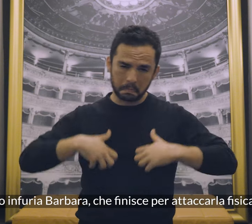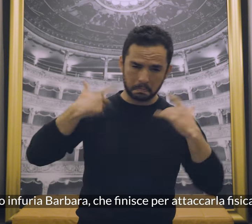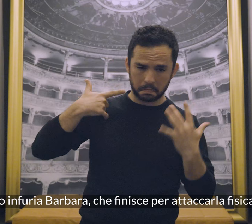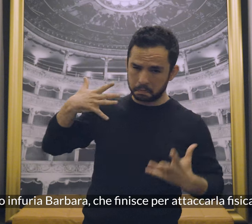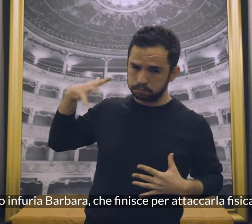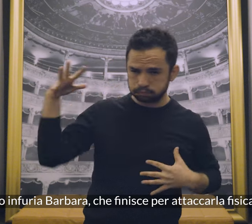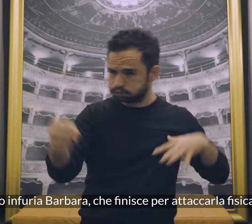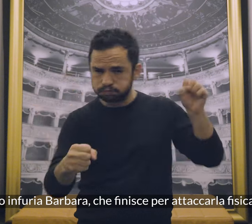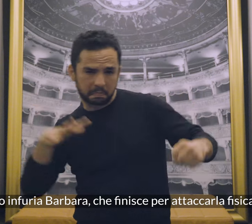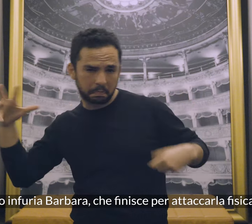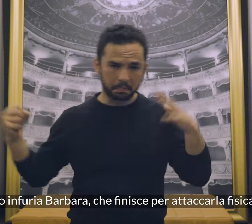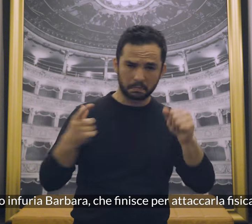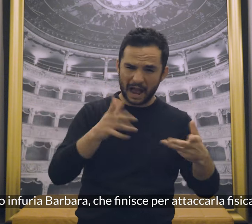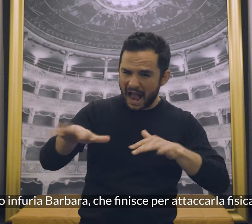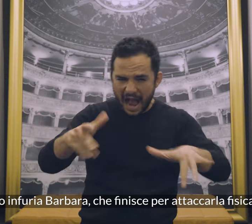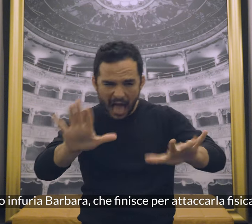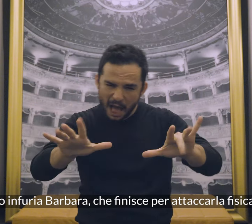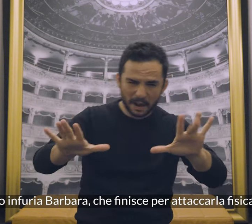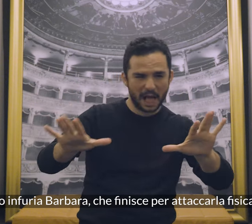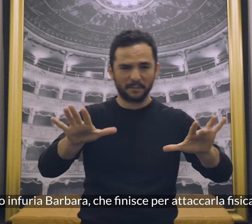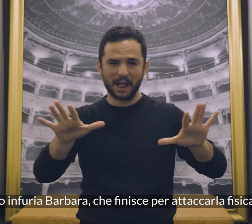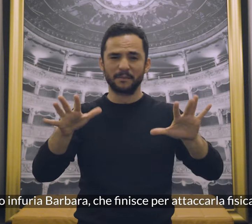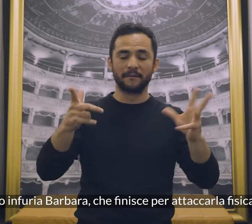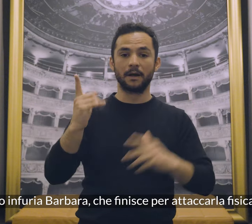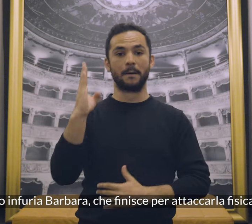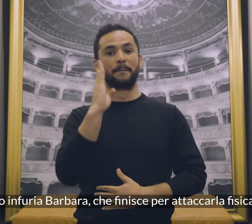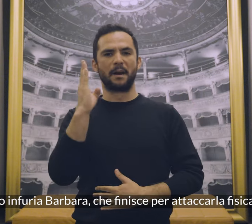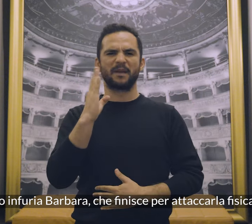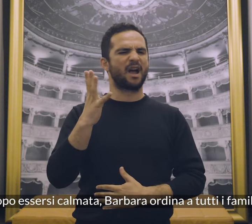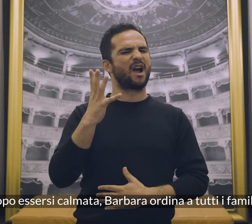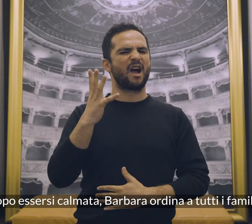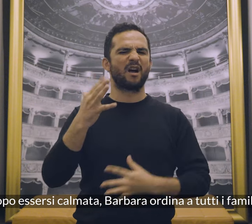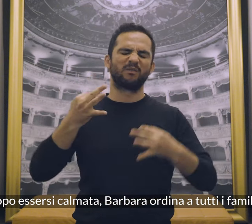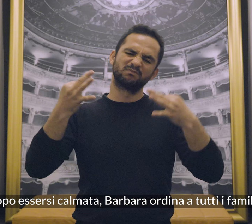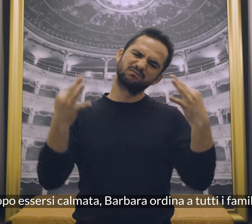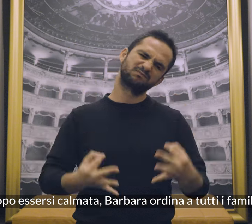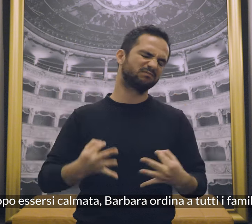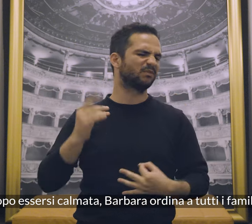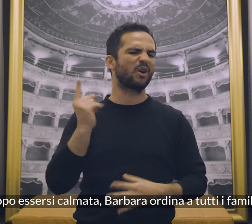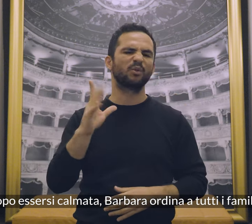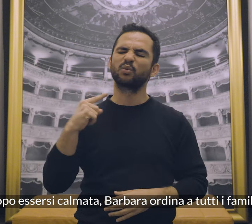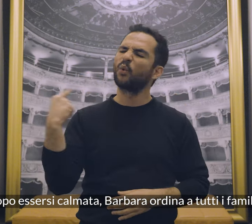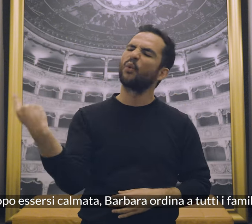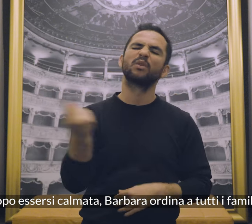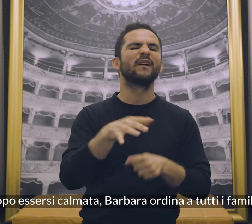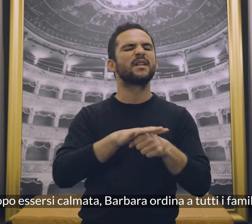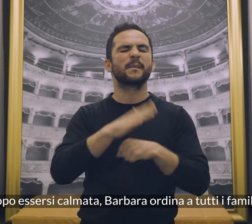Questo infuria Barbara, che finisce per attaccarla fisicamente. Dopo essersi calmata, Barbara